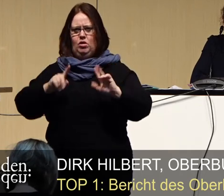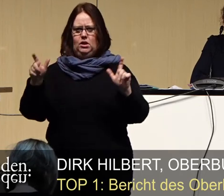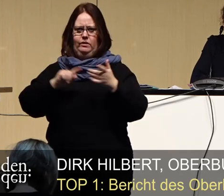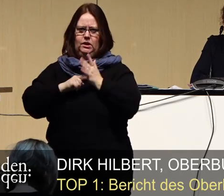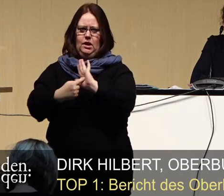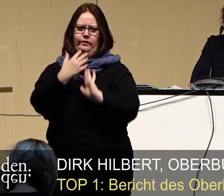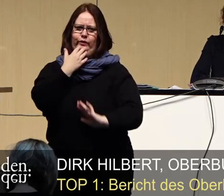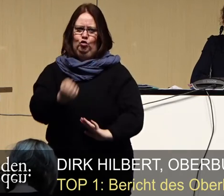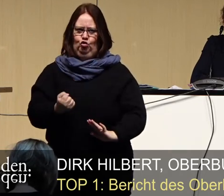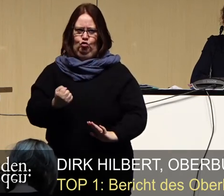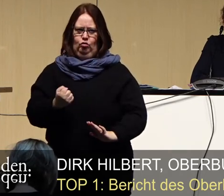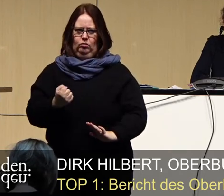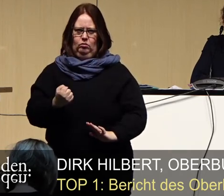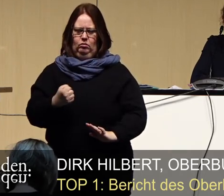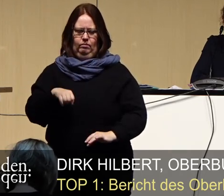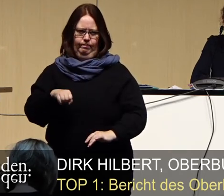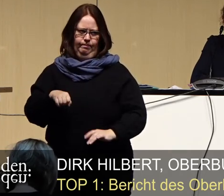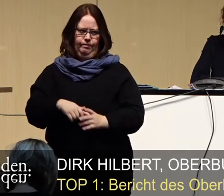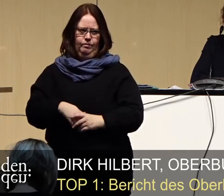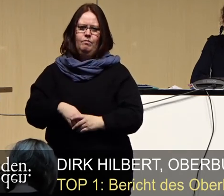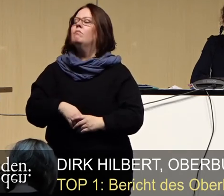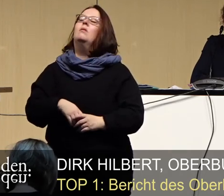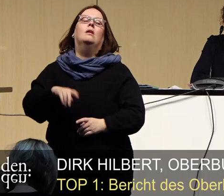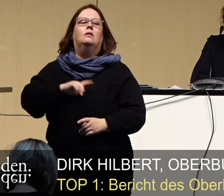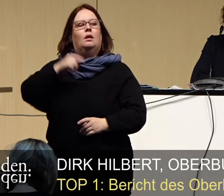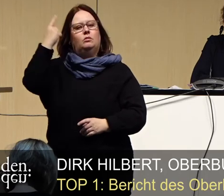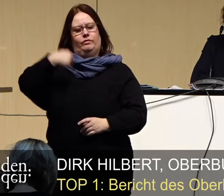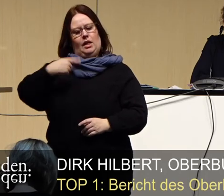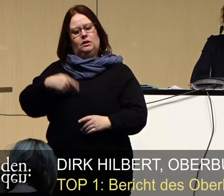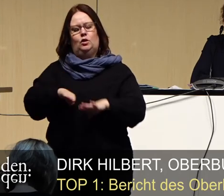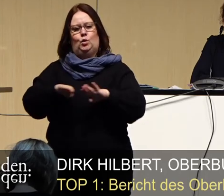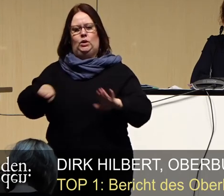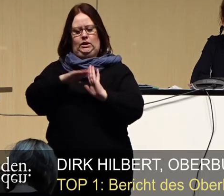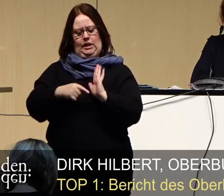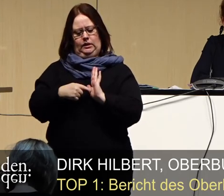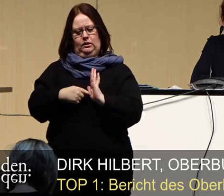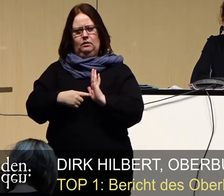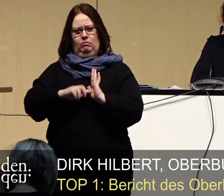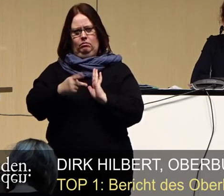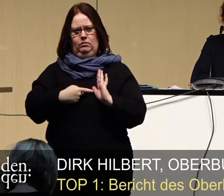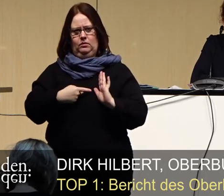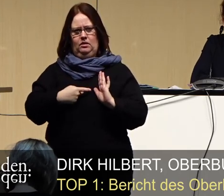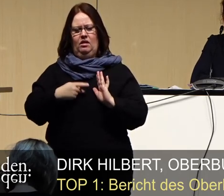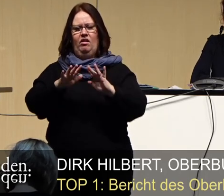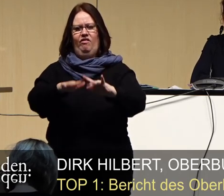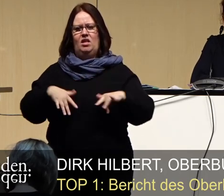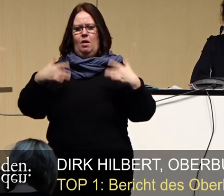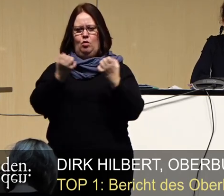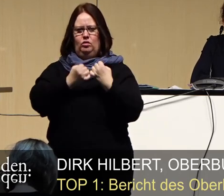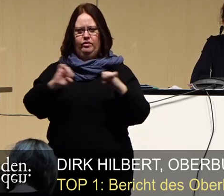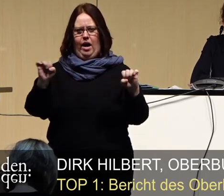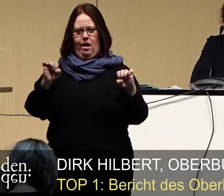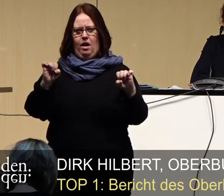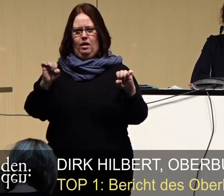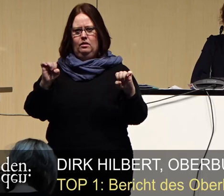Ich stehe fest auf dem Boden des Grundgesetzes, wenn ich sage, dass die Versammlungsfreiheit